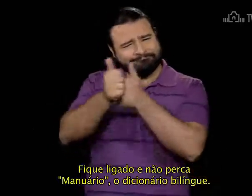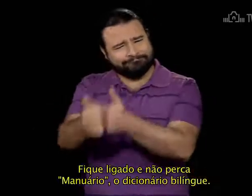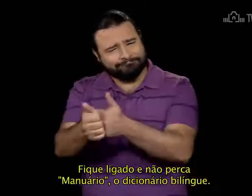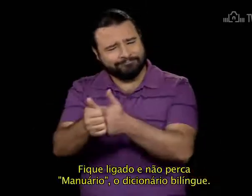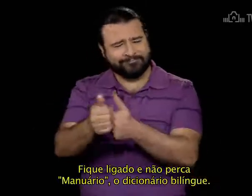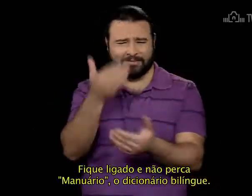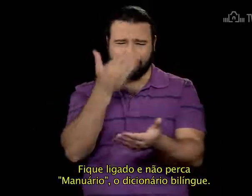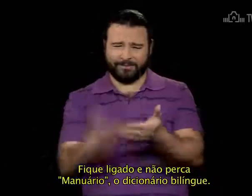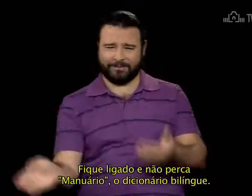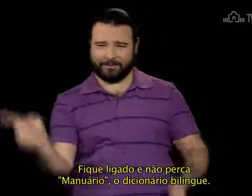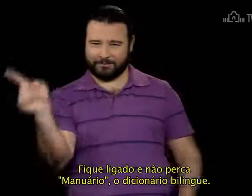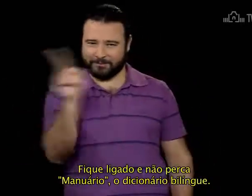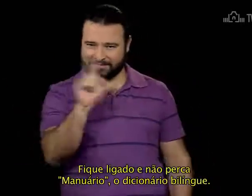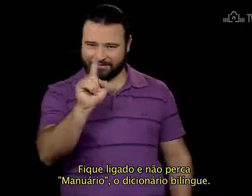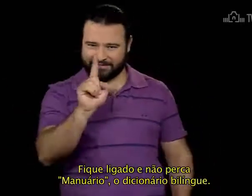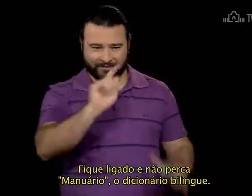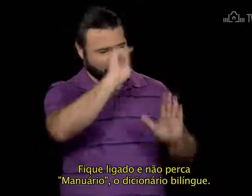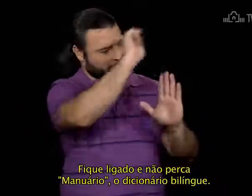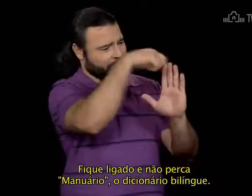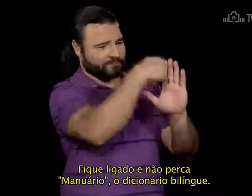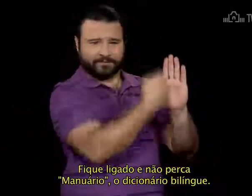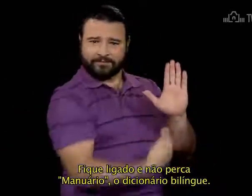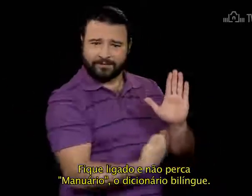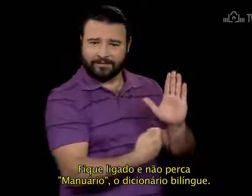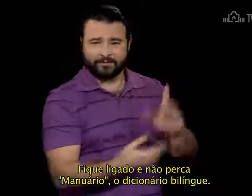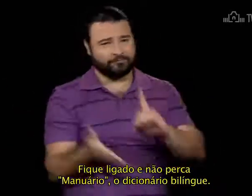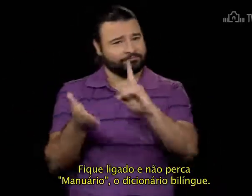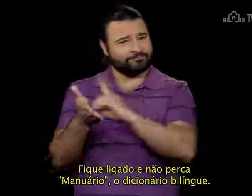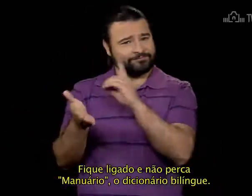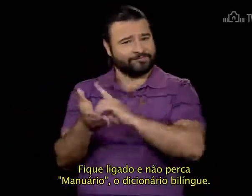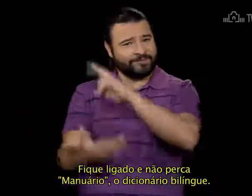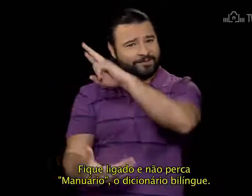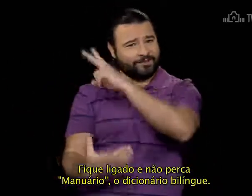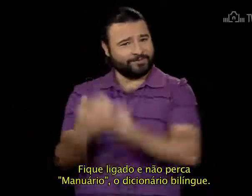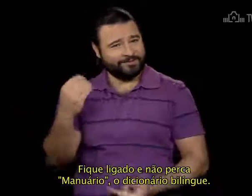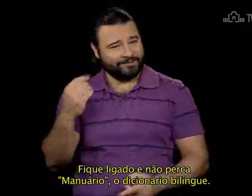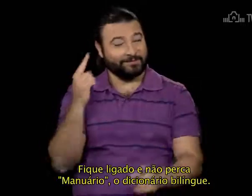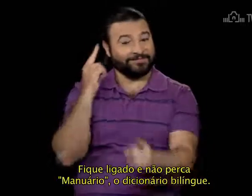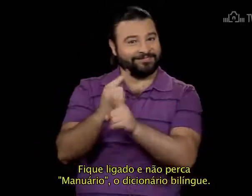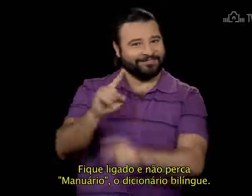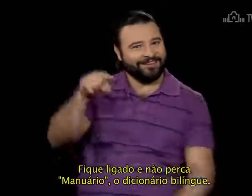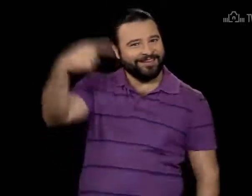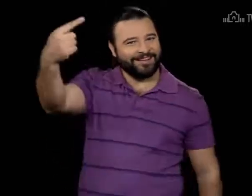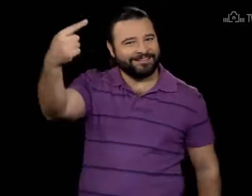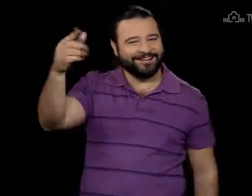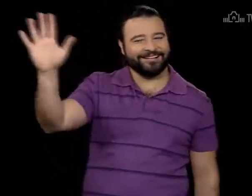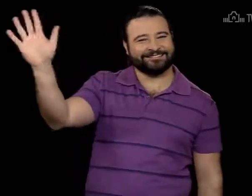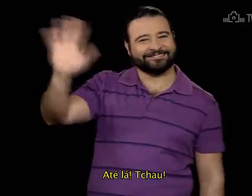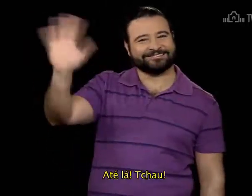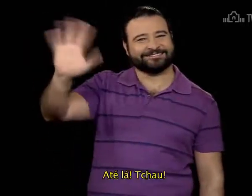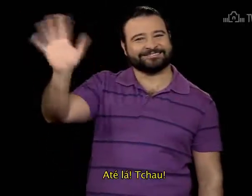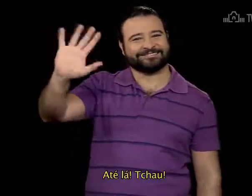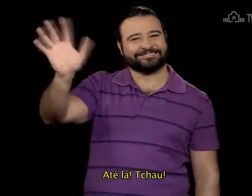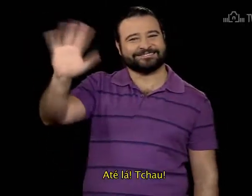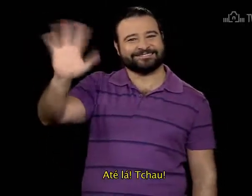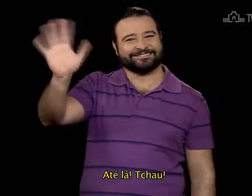E não perca Manuário O dicionário Bilingue Até lá Tchau